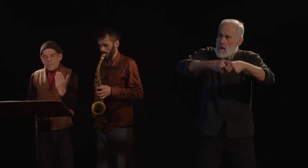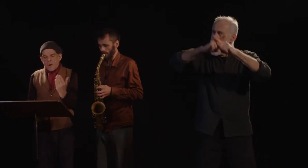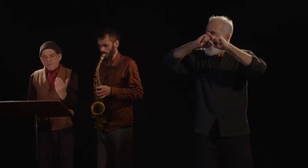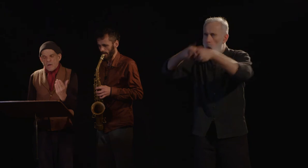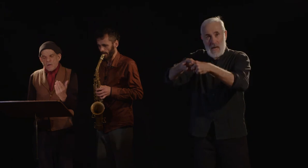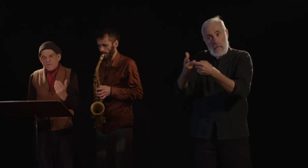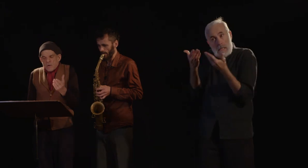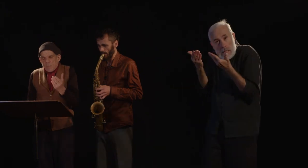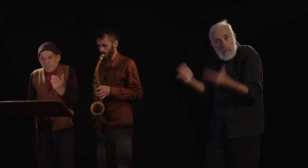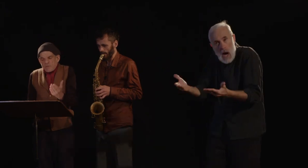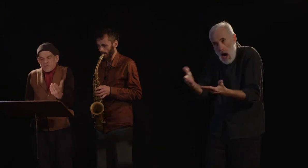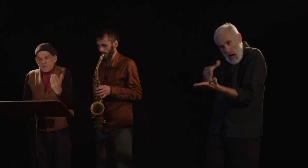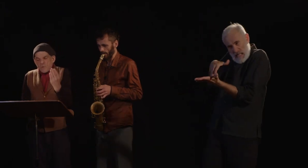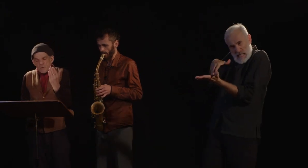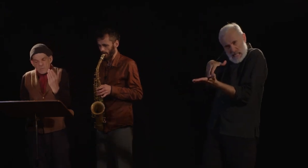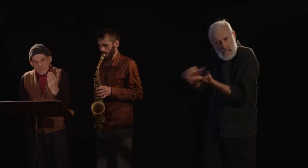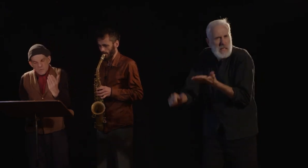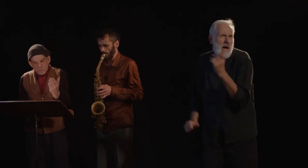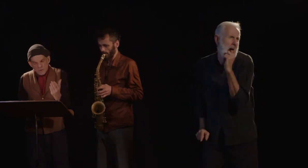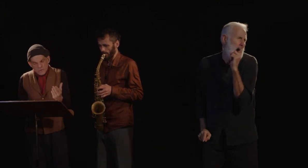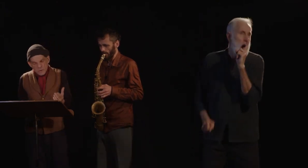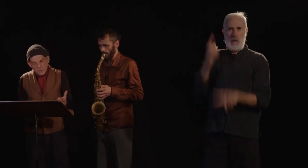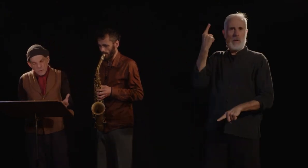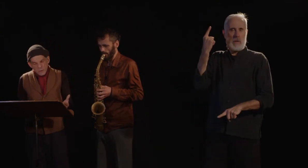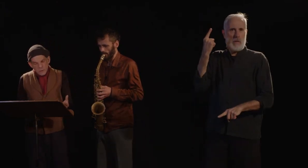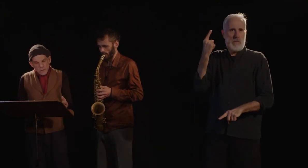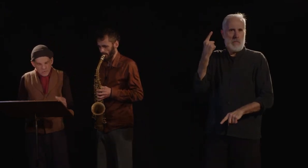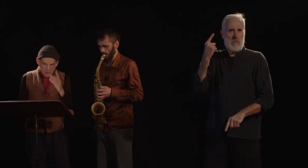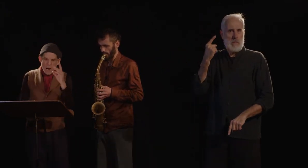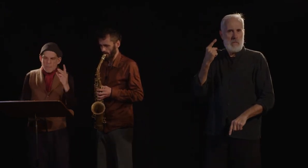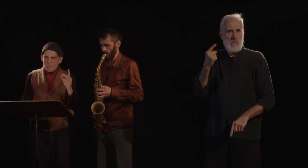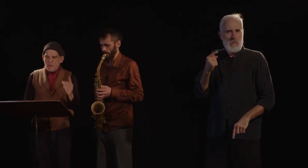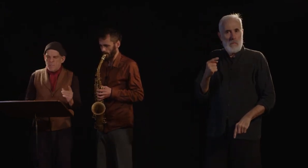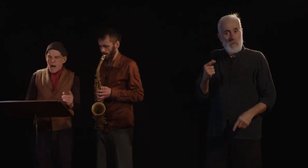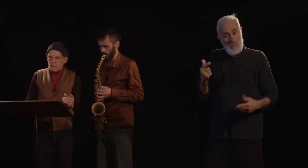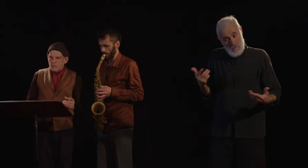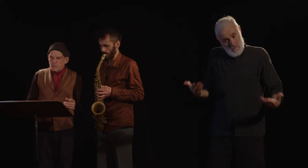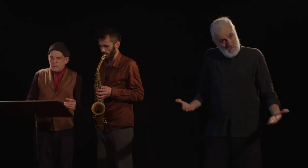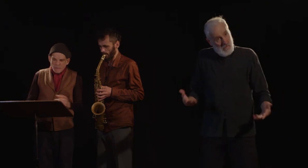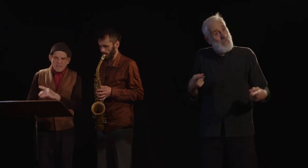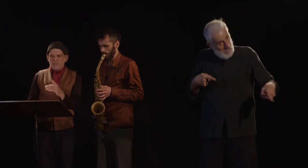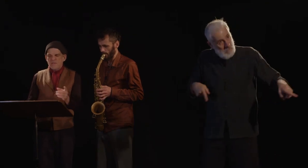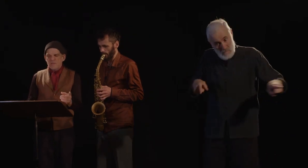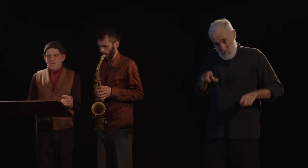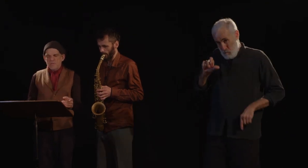importance de la proposition qui vous est soumise. Ce n'est qu'un premier pas, mais il est décisif.